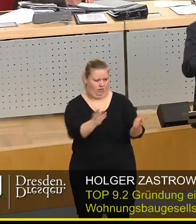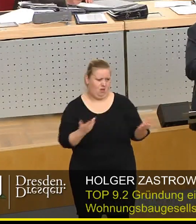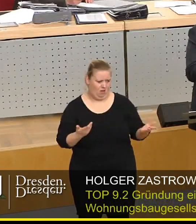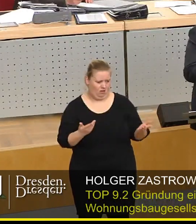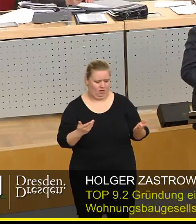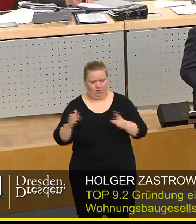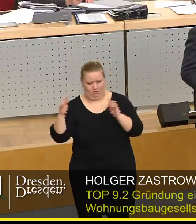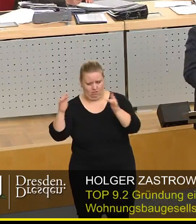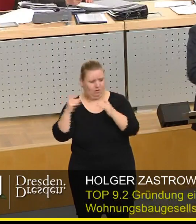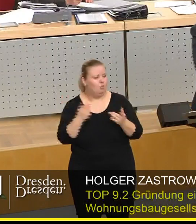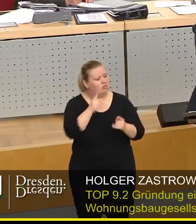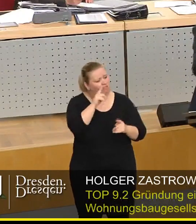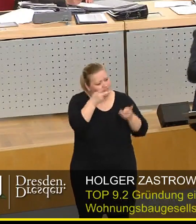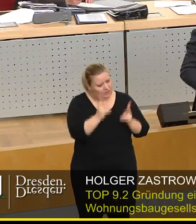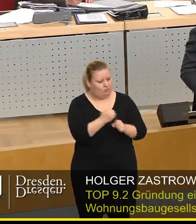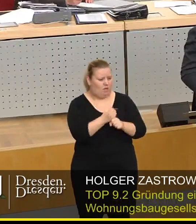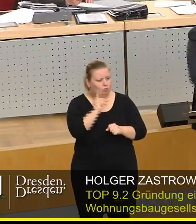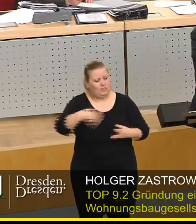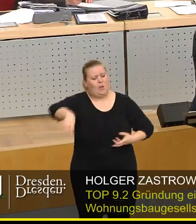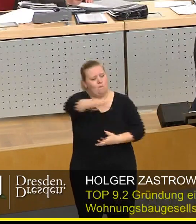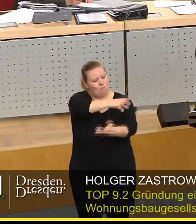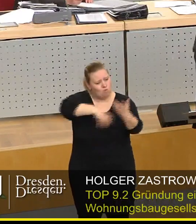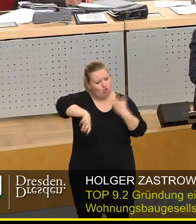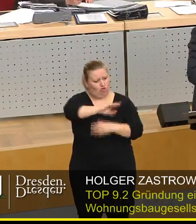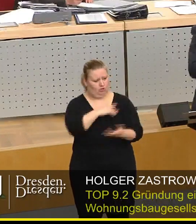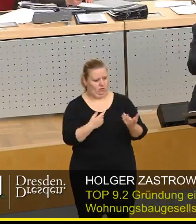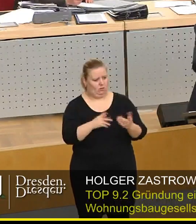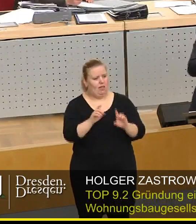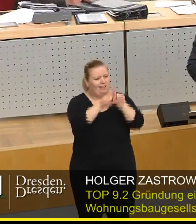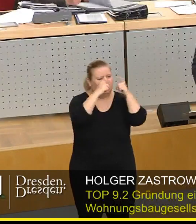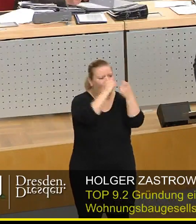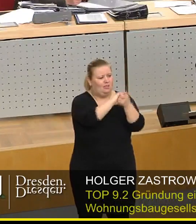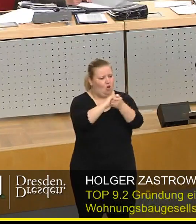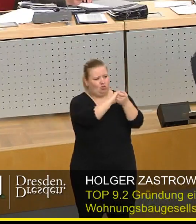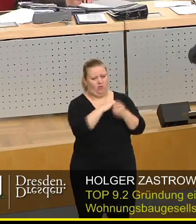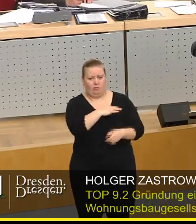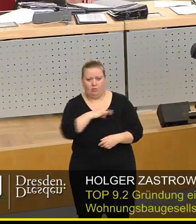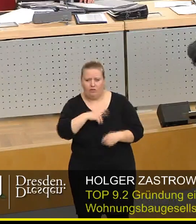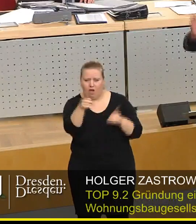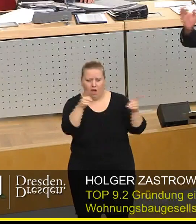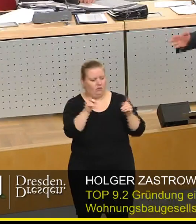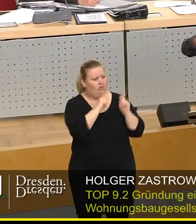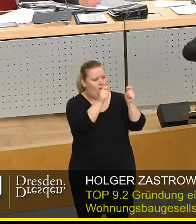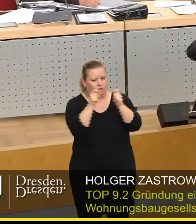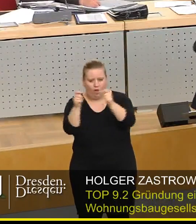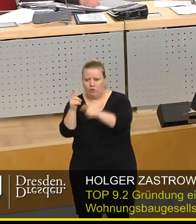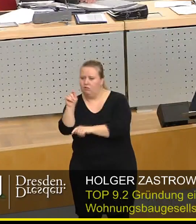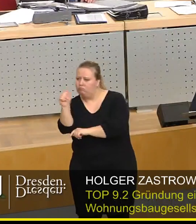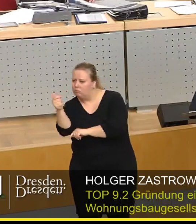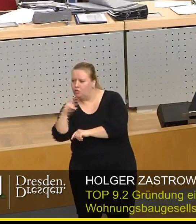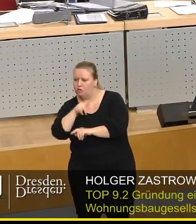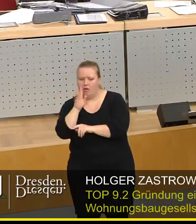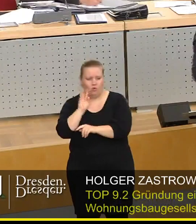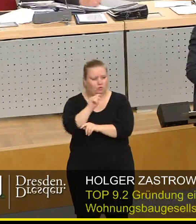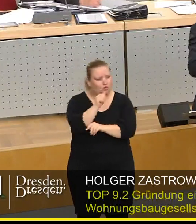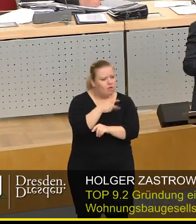Weg. Wenn Sie es richtig machen, müssen Sie es mischen. Dann geben Sie den Genossenschaften, geben Sie den privaten Aufträge, dort ein paar Sozialwohnungen,